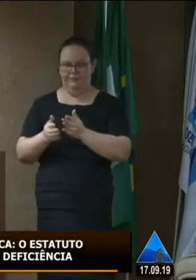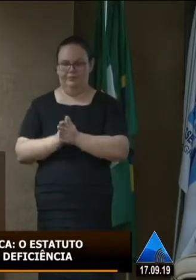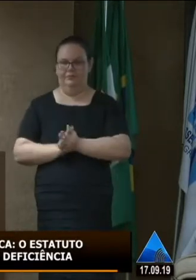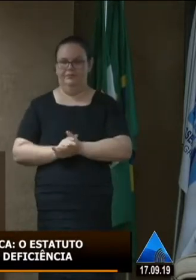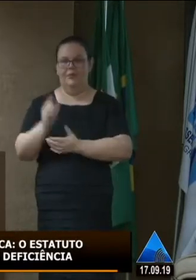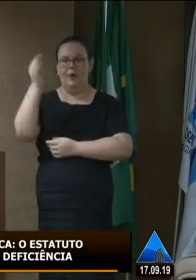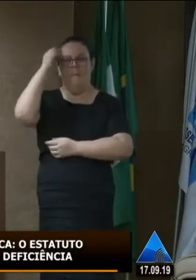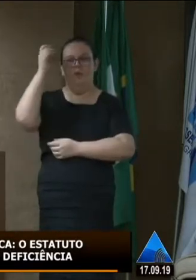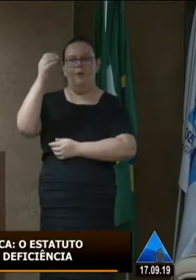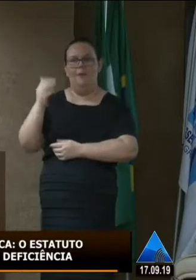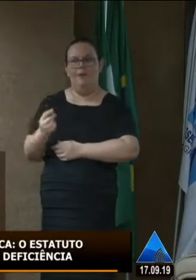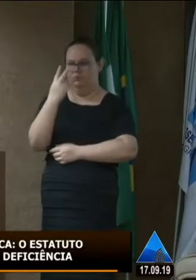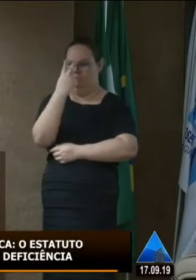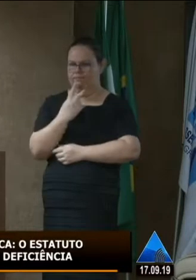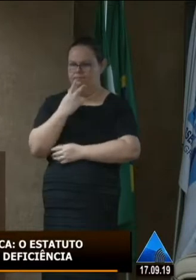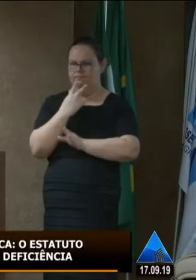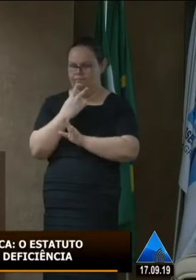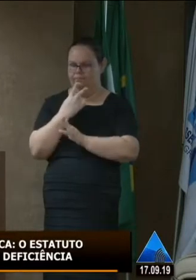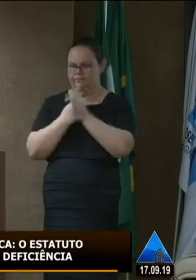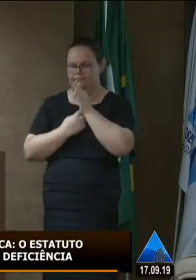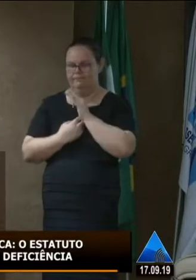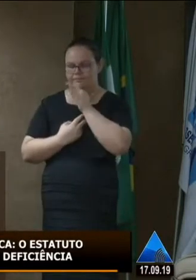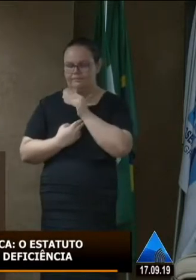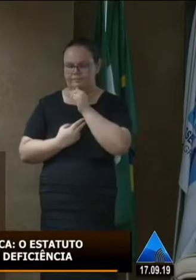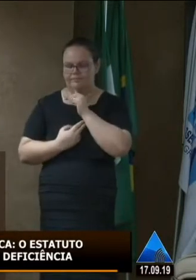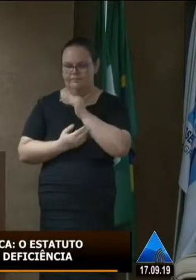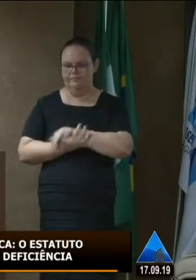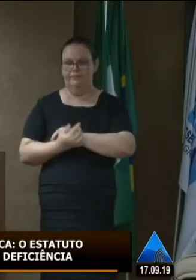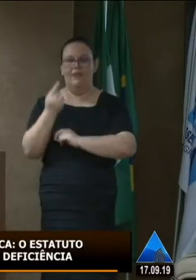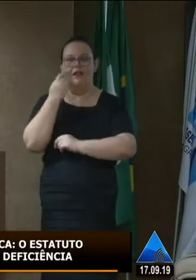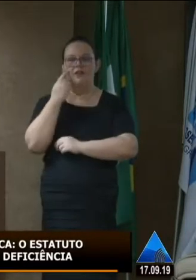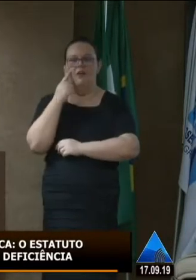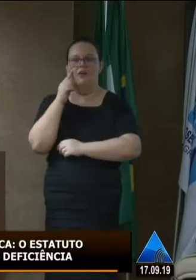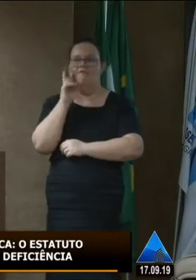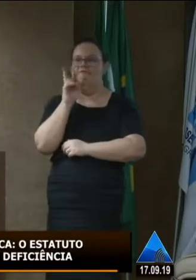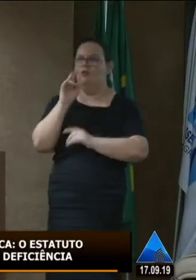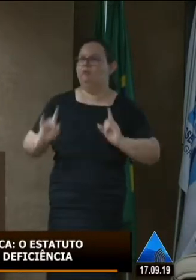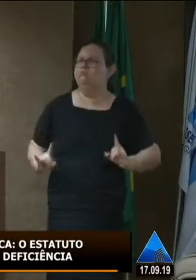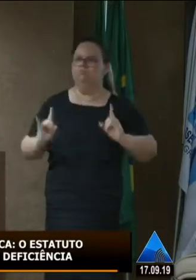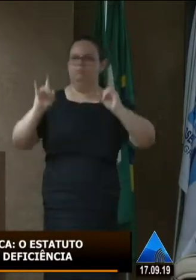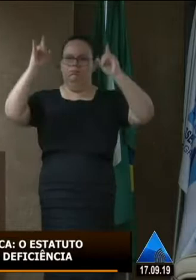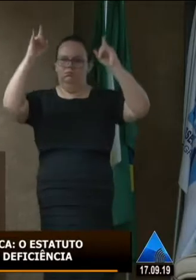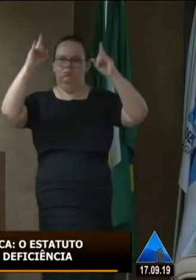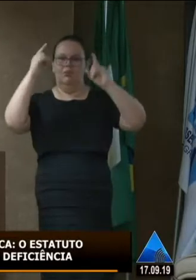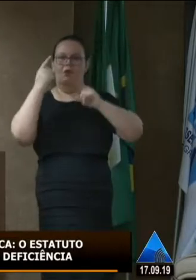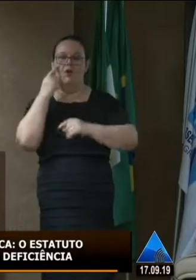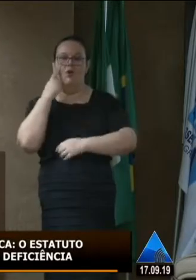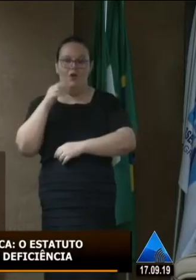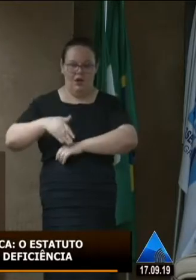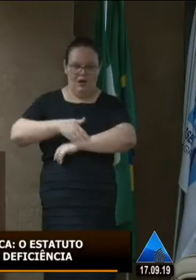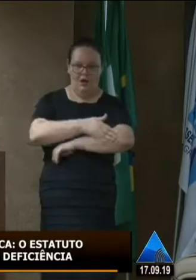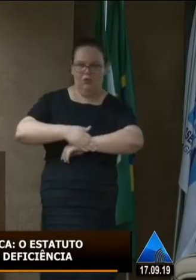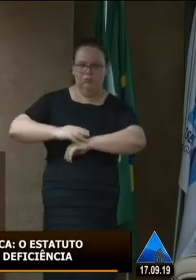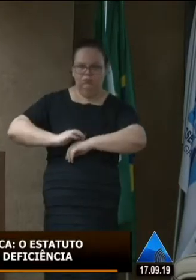pensar na situação dos cegos quando você olha os prédios você olha as calçadas agora eu vou entrar lá em Mossoró